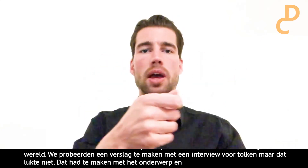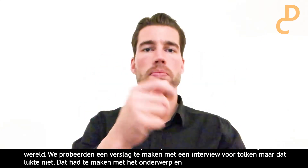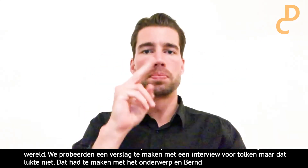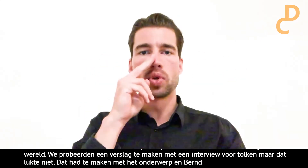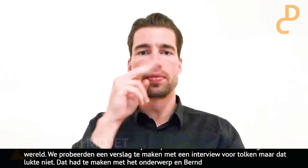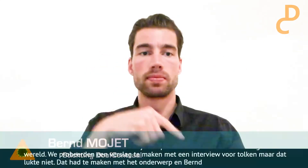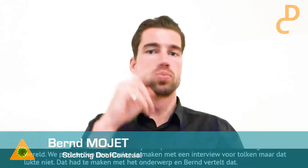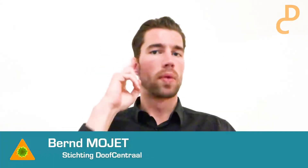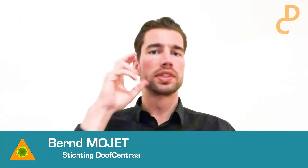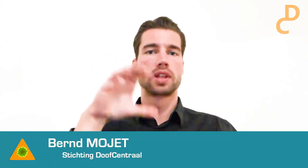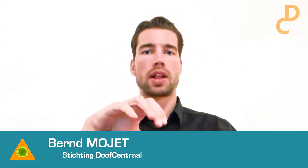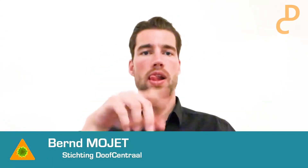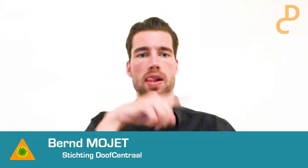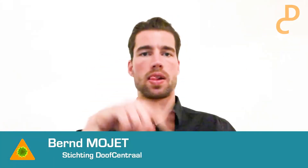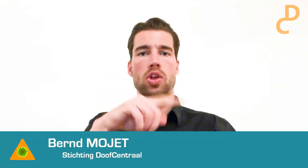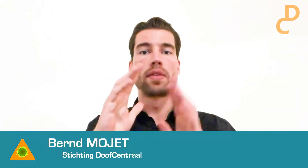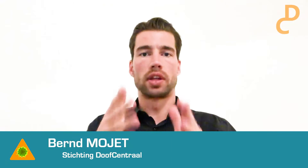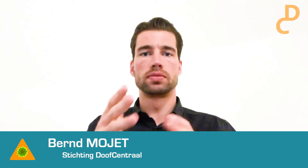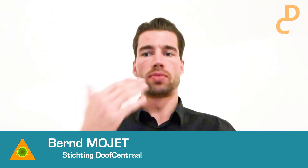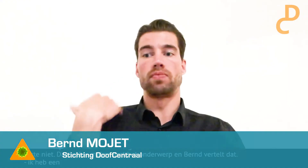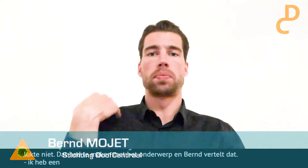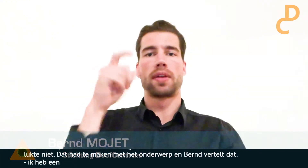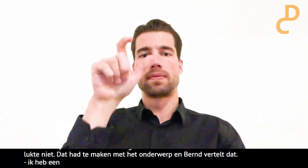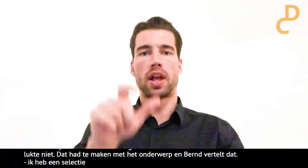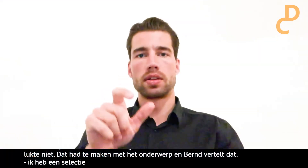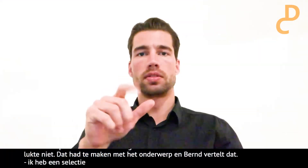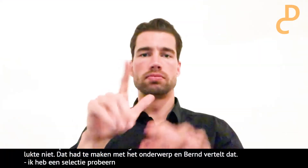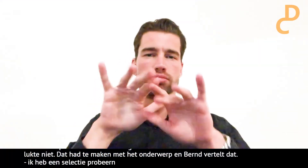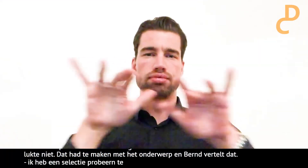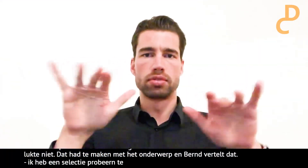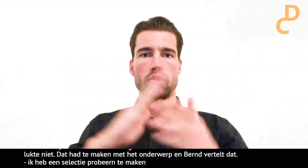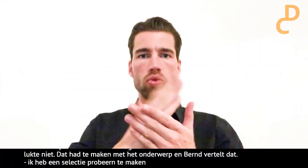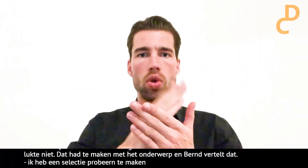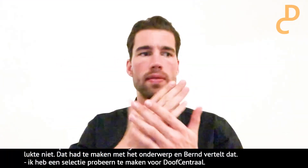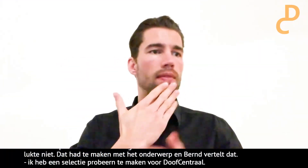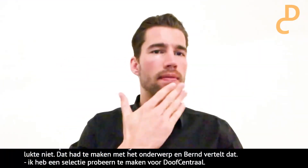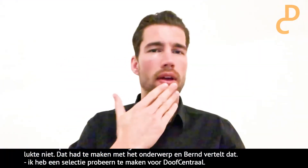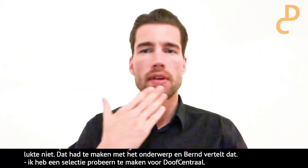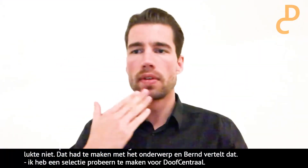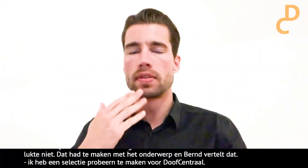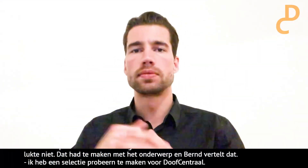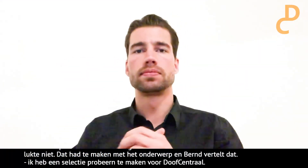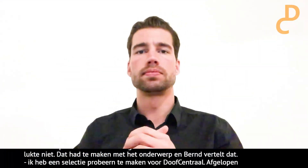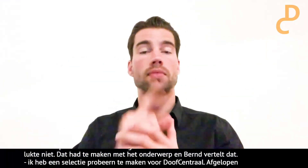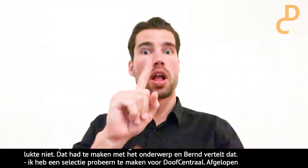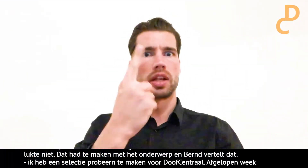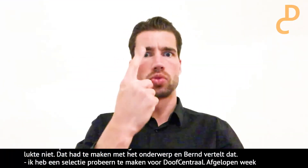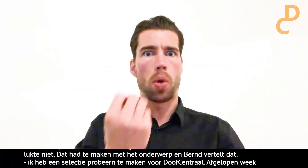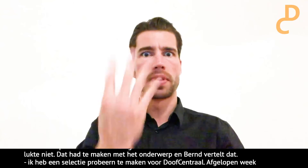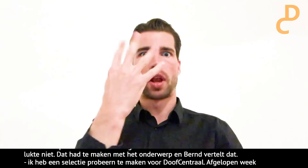Ik heb een selectie proberen te maken voor Dove Centraal. De afgelopen week heb ik verschillende tolken gevraagd.